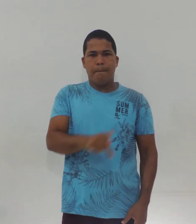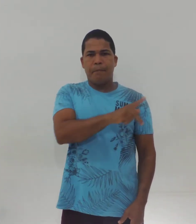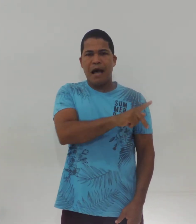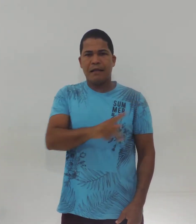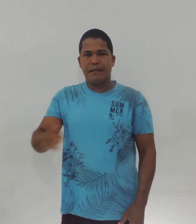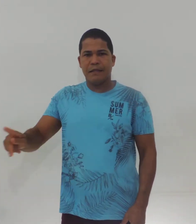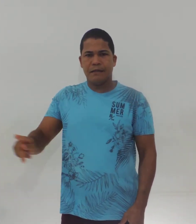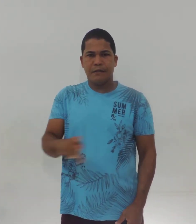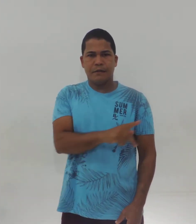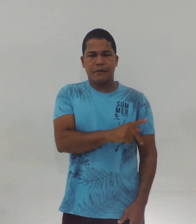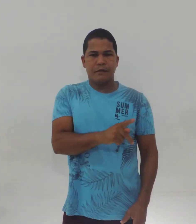Padre